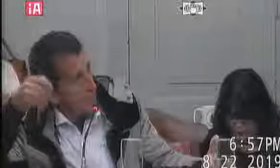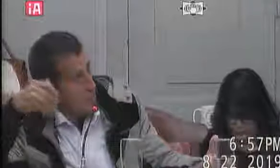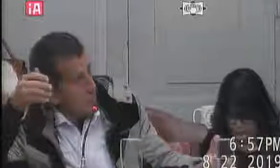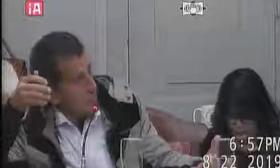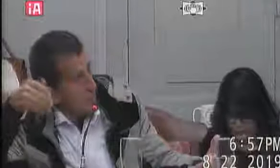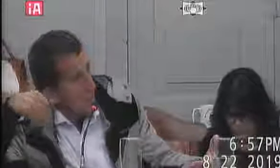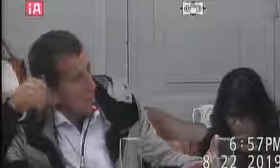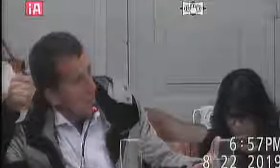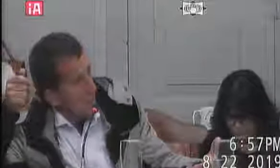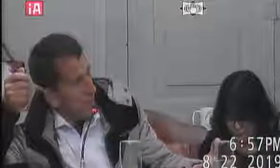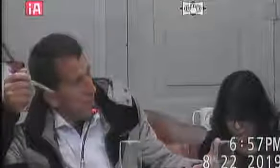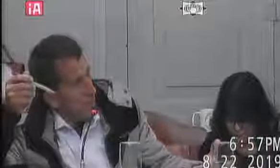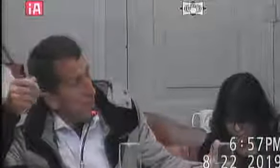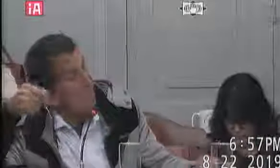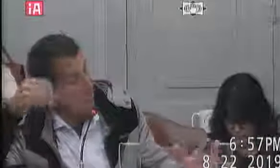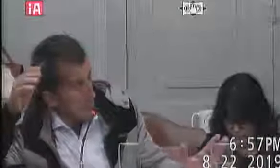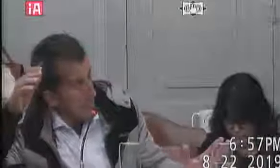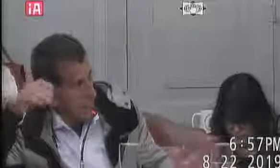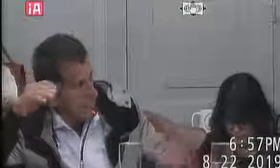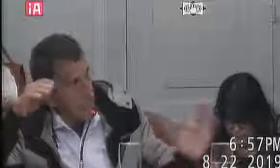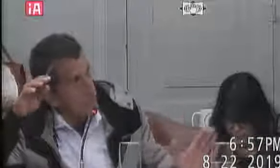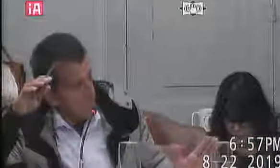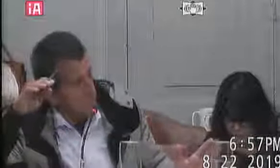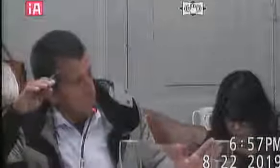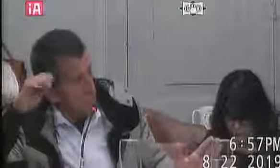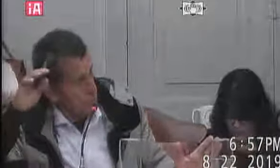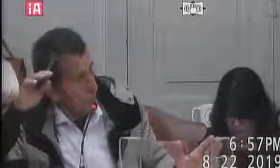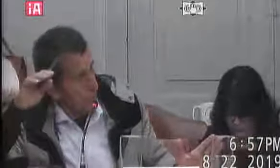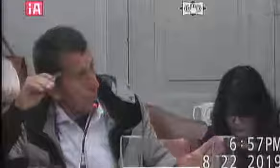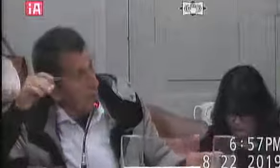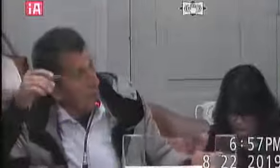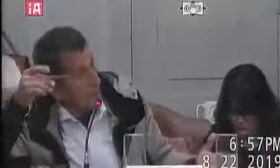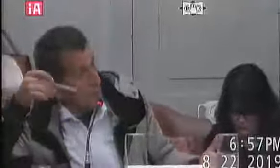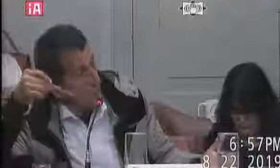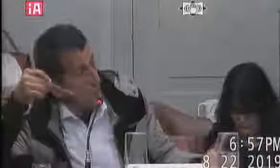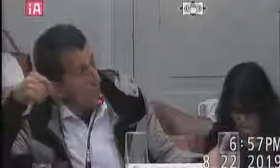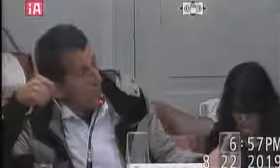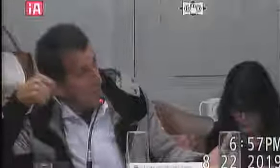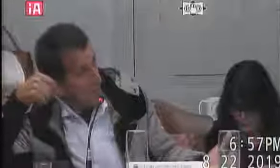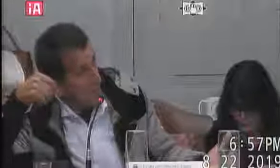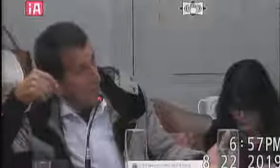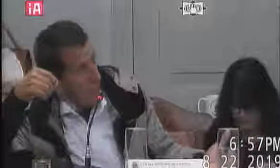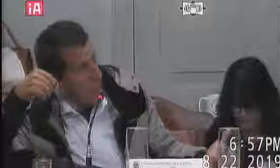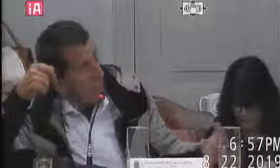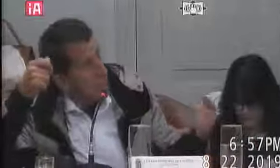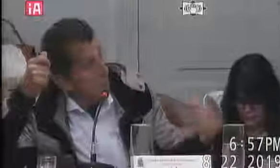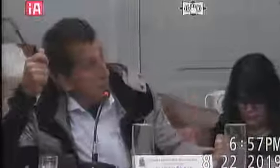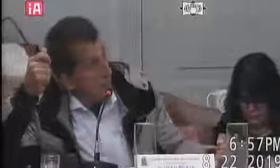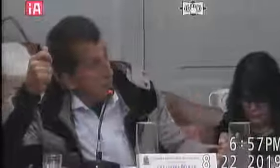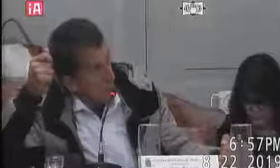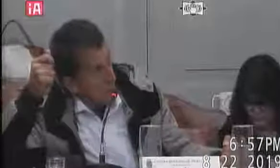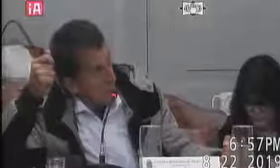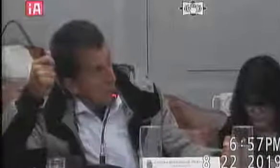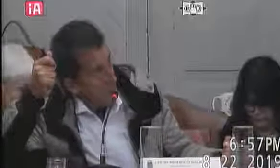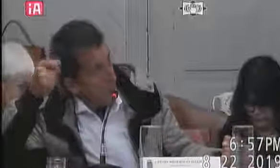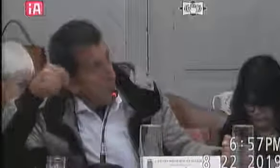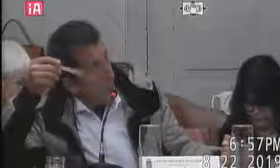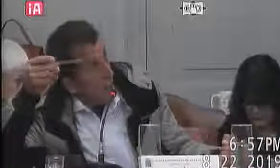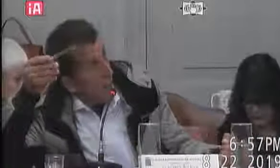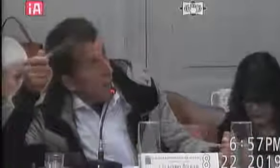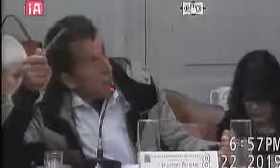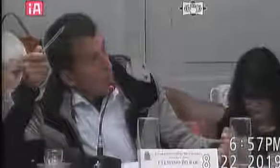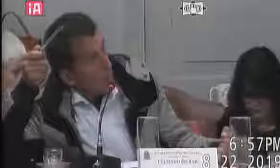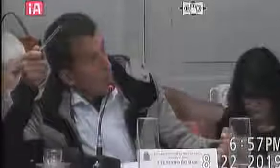dinheiro ganhando dinheiro vendendo merenda para o colégio está certo está certo isso não sou quanto mas esses empresários também eles poderiam